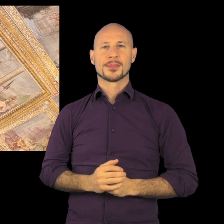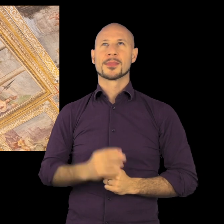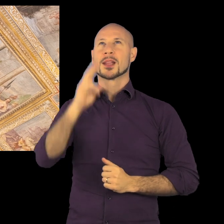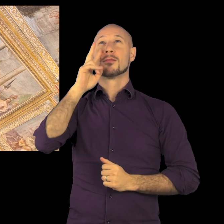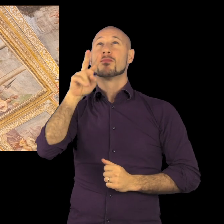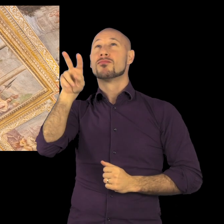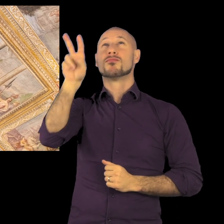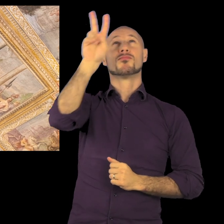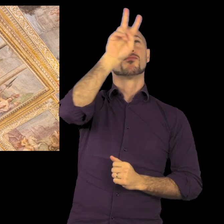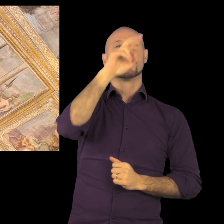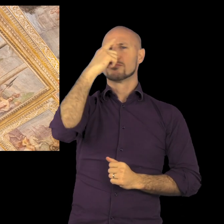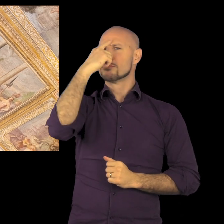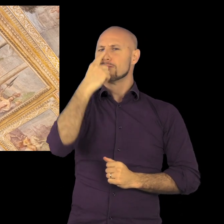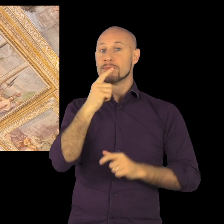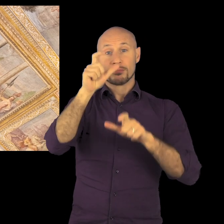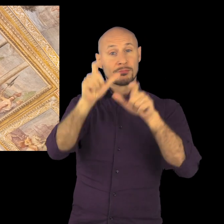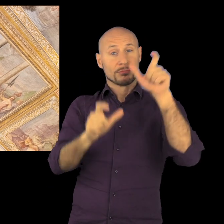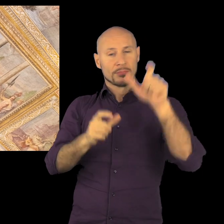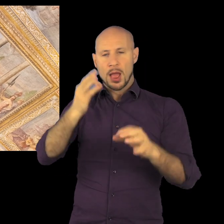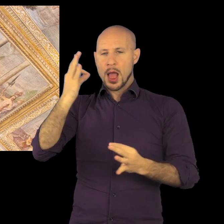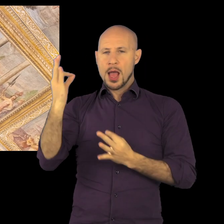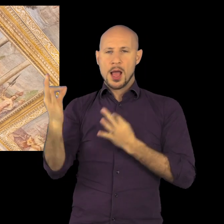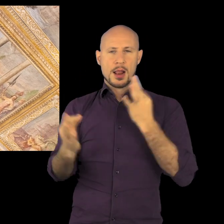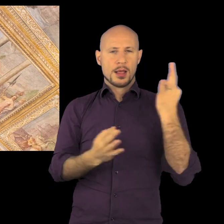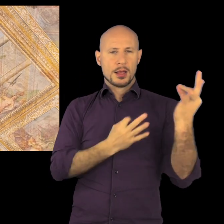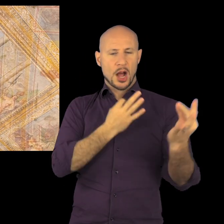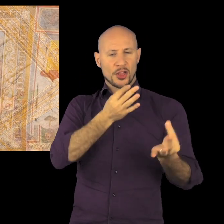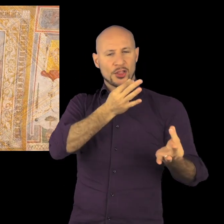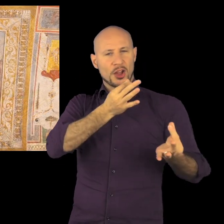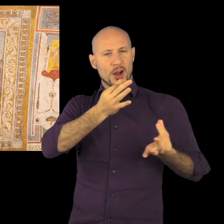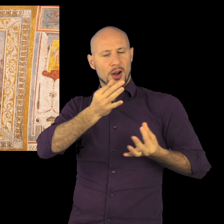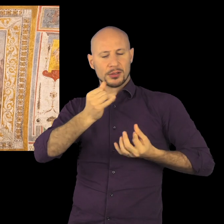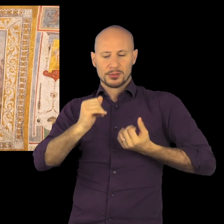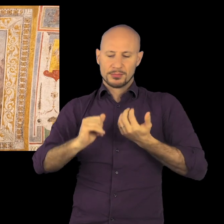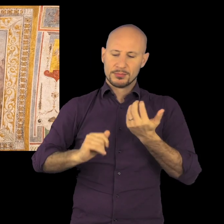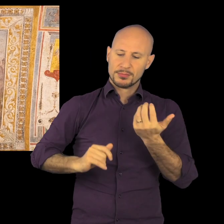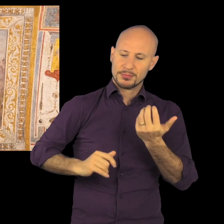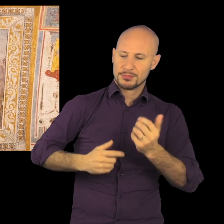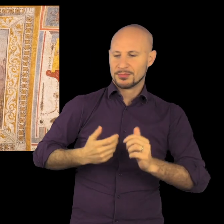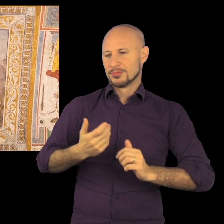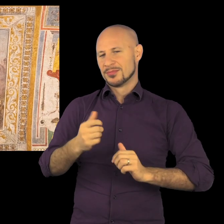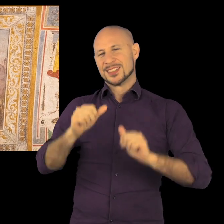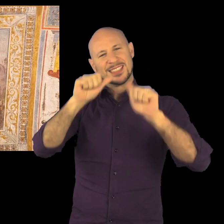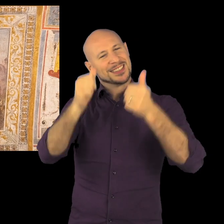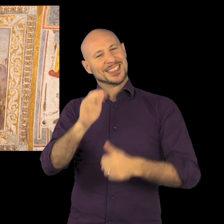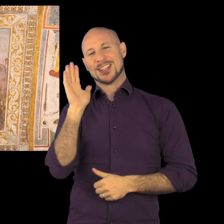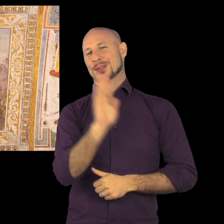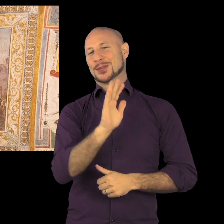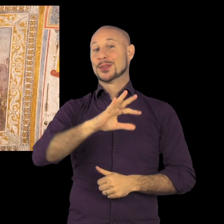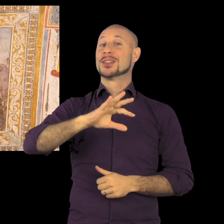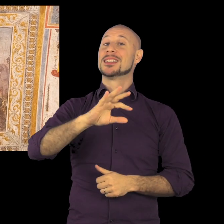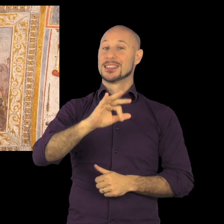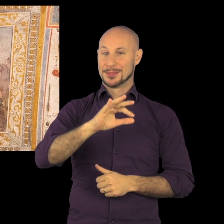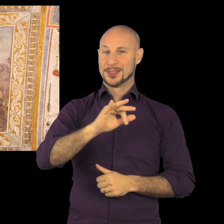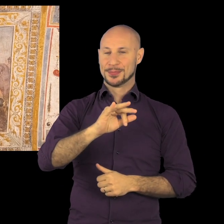alla stanza precedente. Infatti il linguaggio utilizzato per affrescare questi ambienti è un linguaggio sì che si